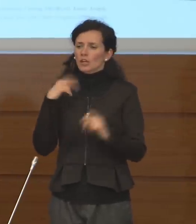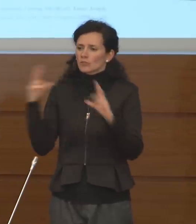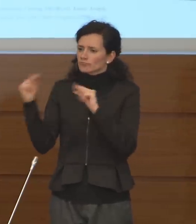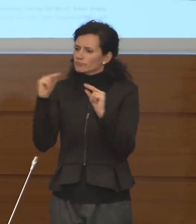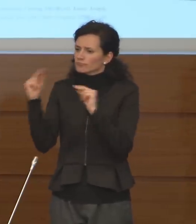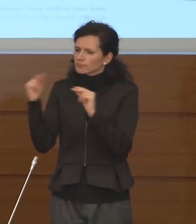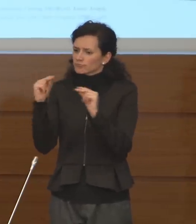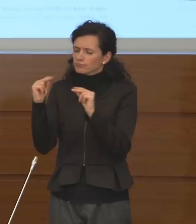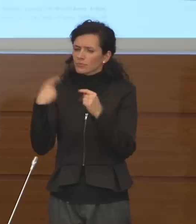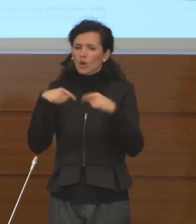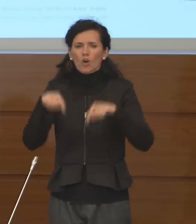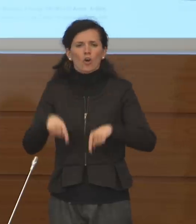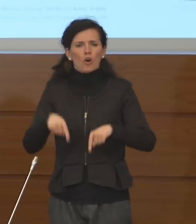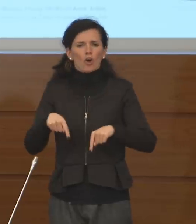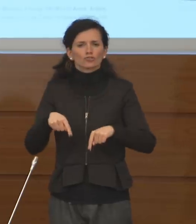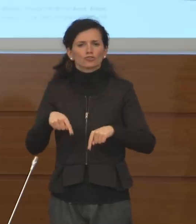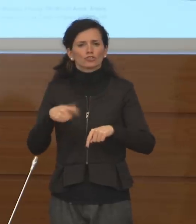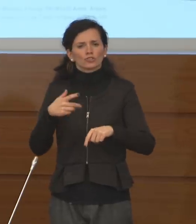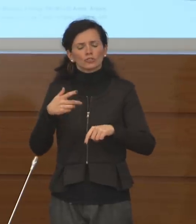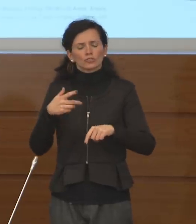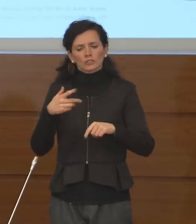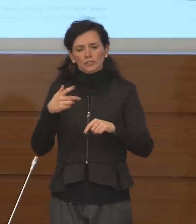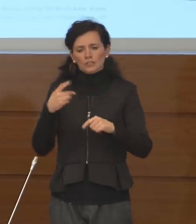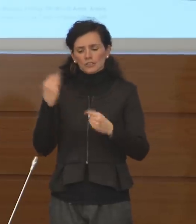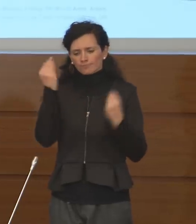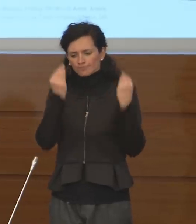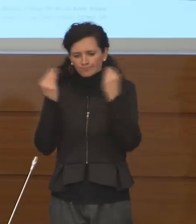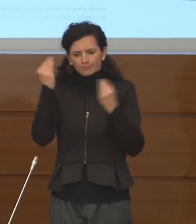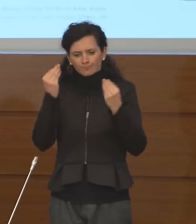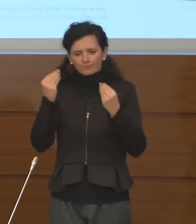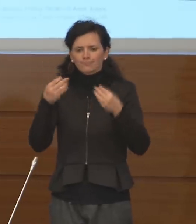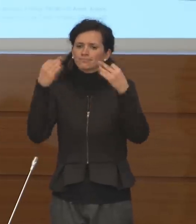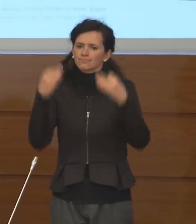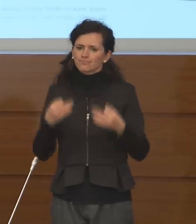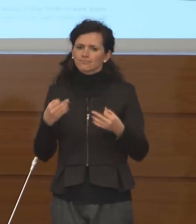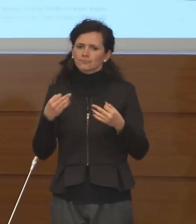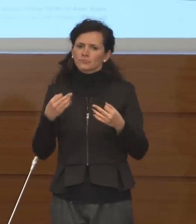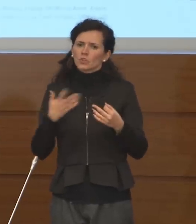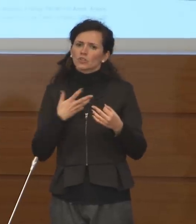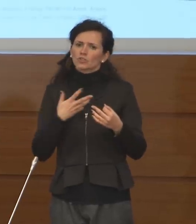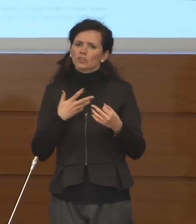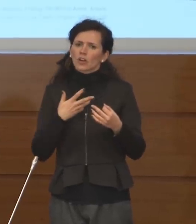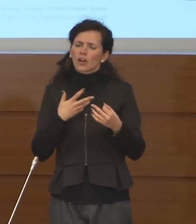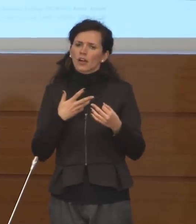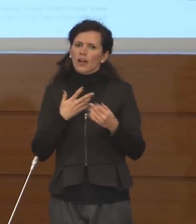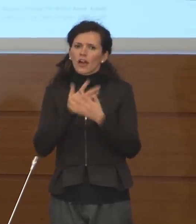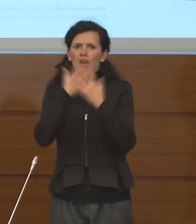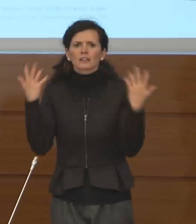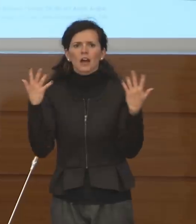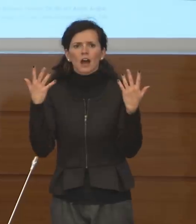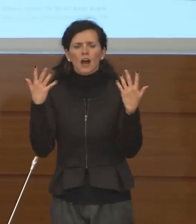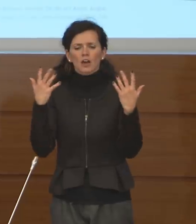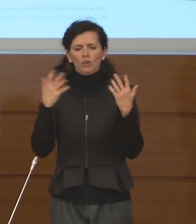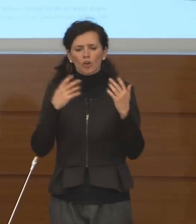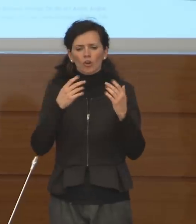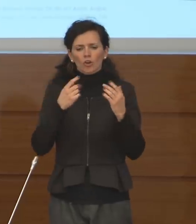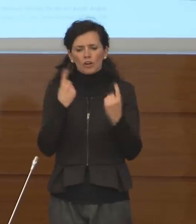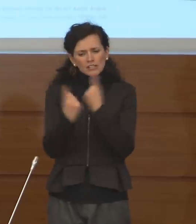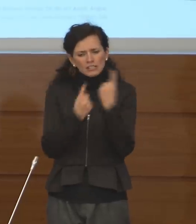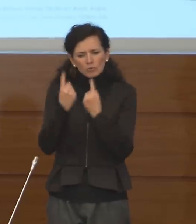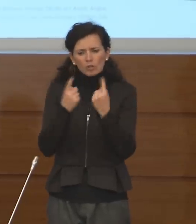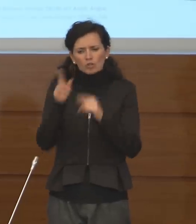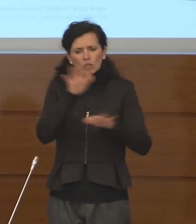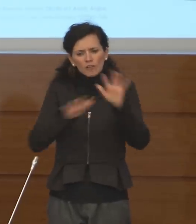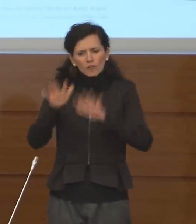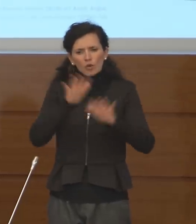elaborato una serie di indicatori che saranno utili per comprendere l'avanzamento